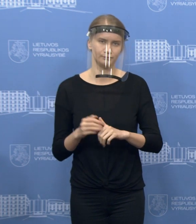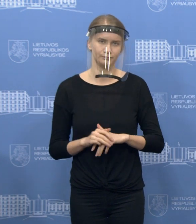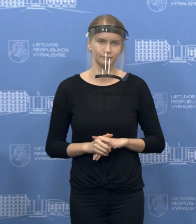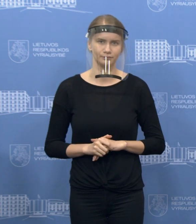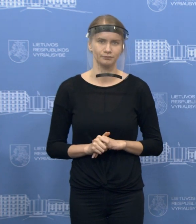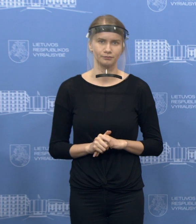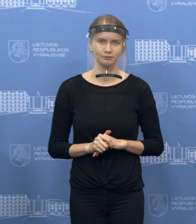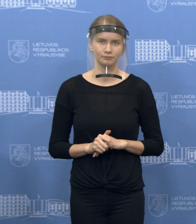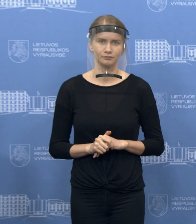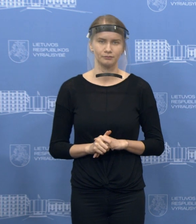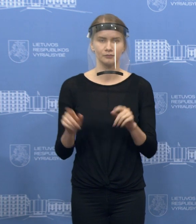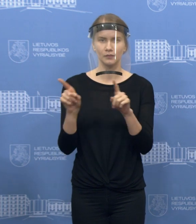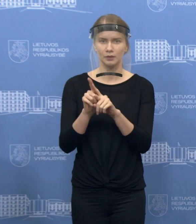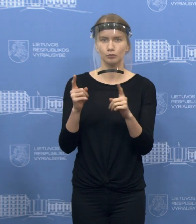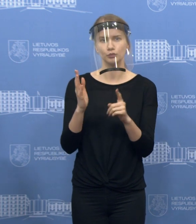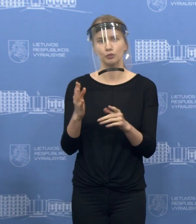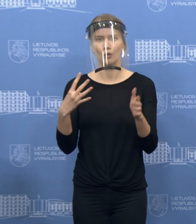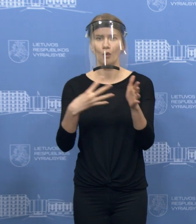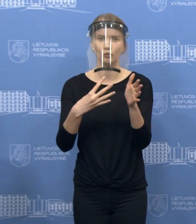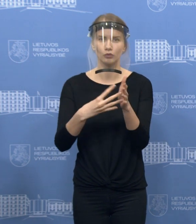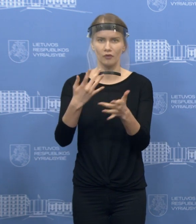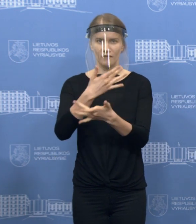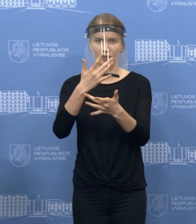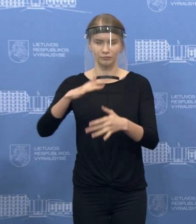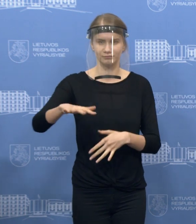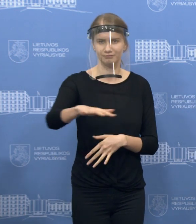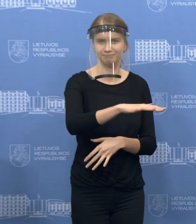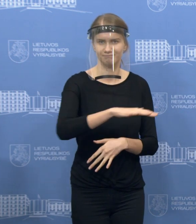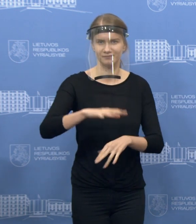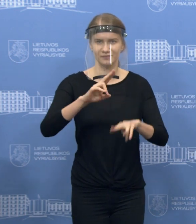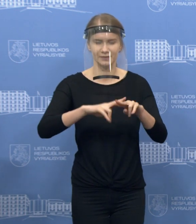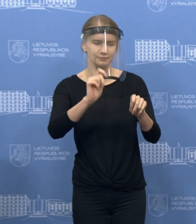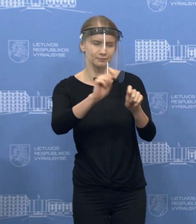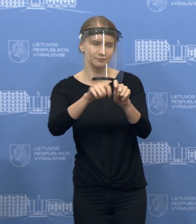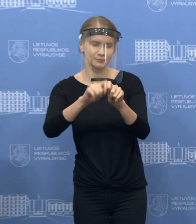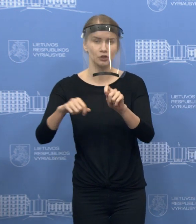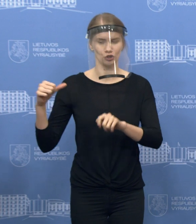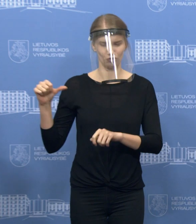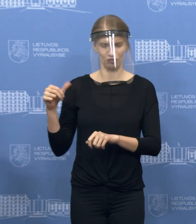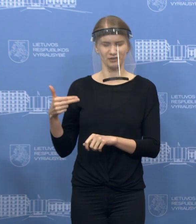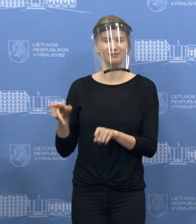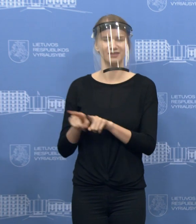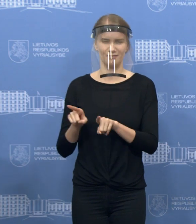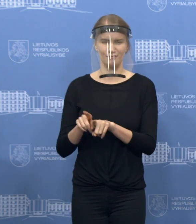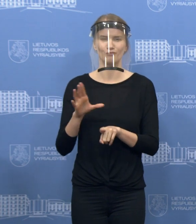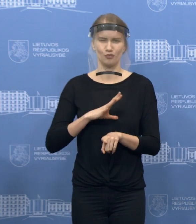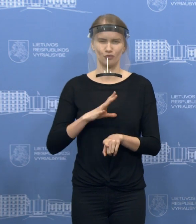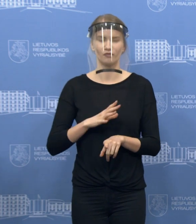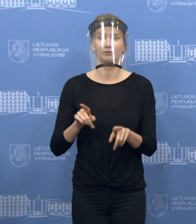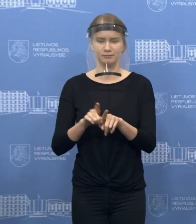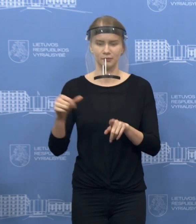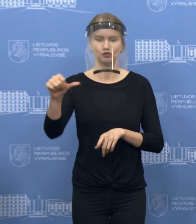bus kontroliuojamas ir viešuose erdvės, kas vyko ir praeitą savaitgalį. Deja,